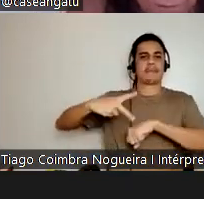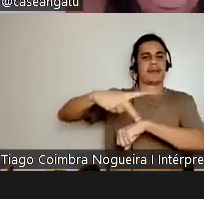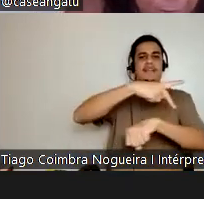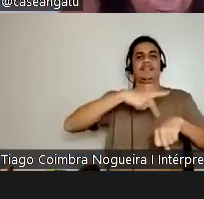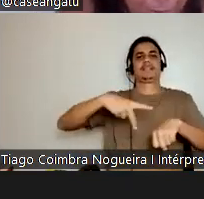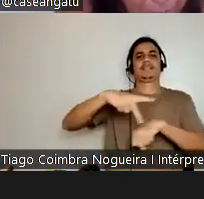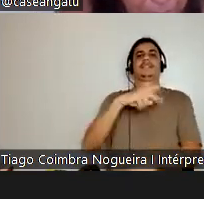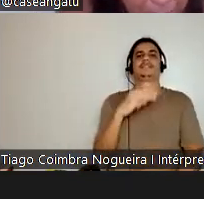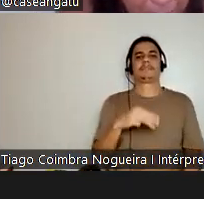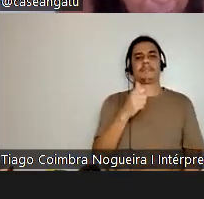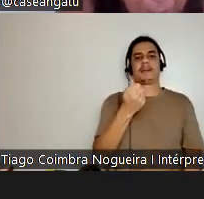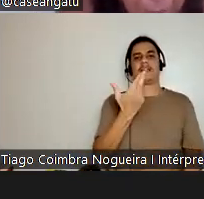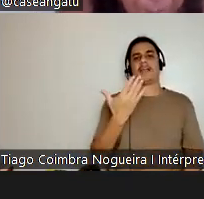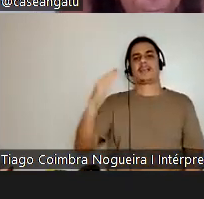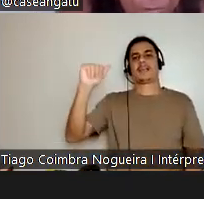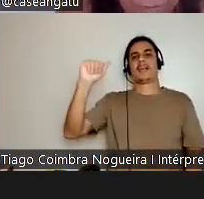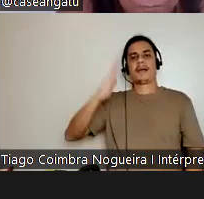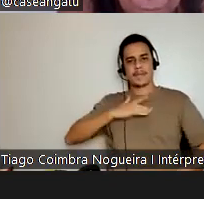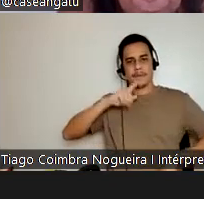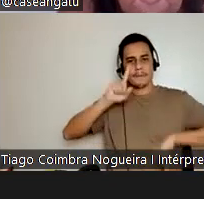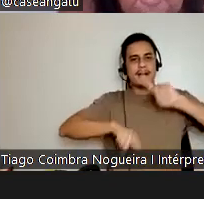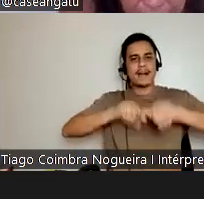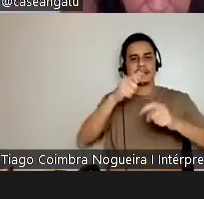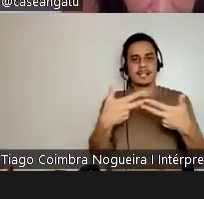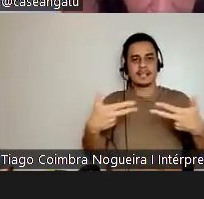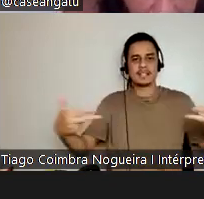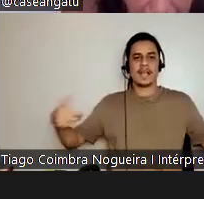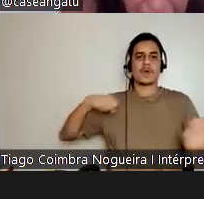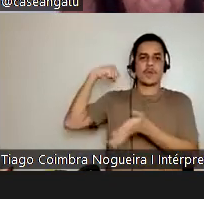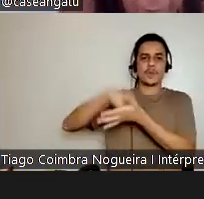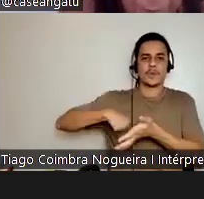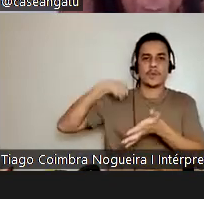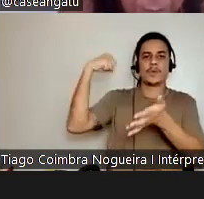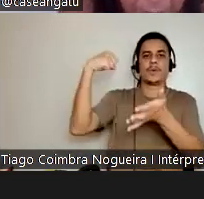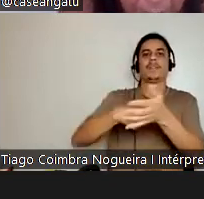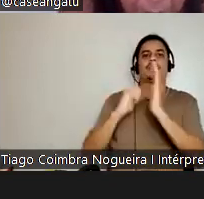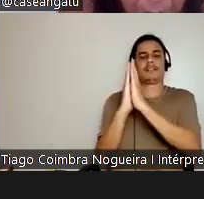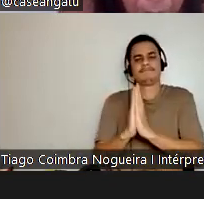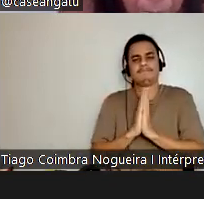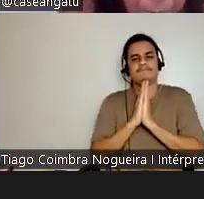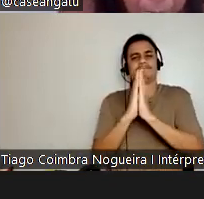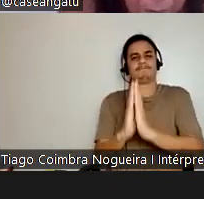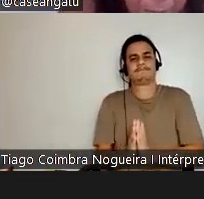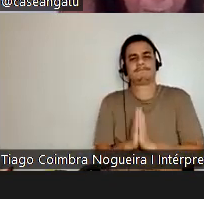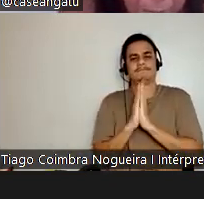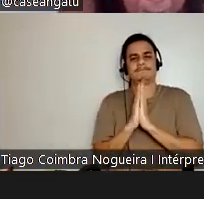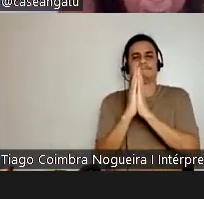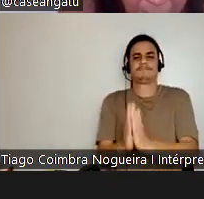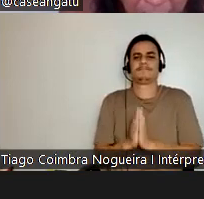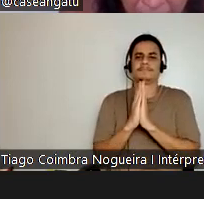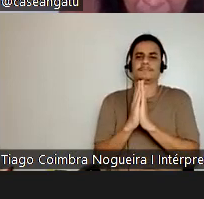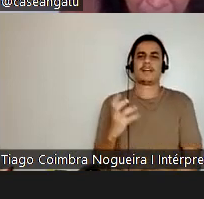Irumumbi, Iba, Iapu, Anã, Iolê, Iai, Ia, Oli, Ila,